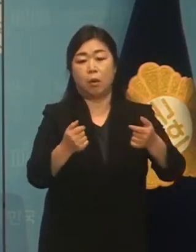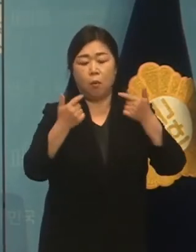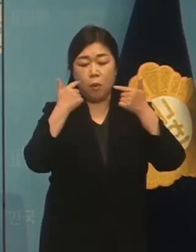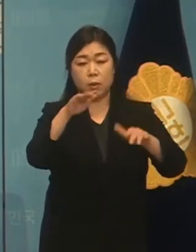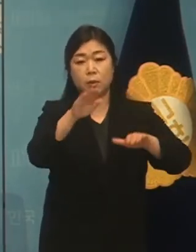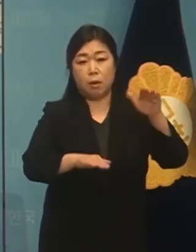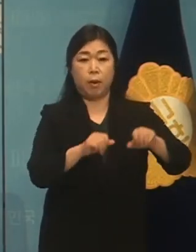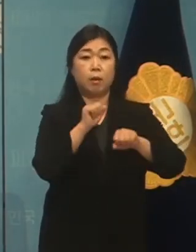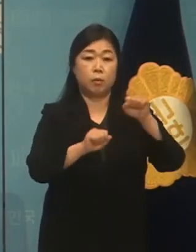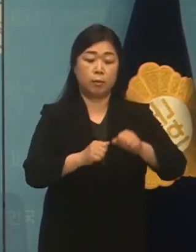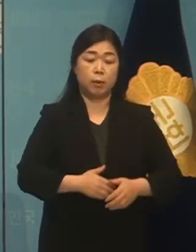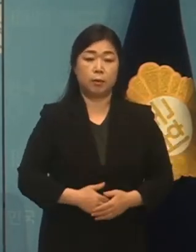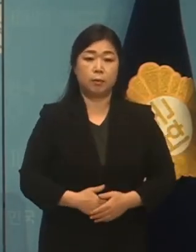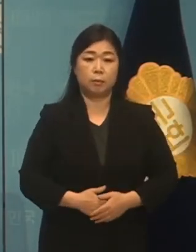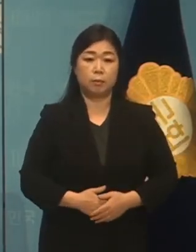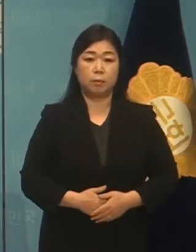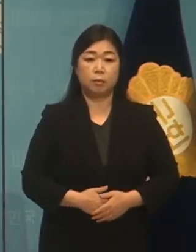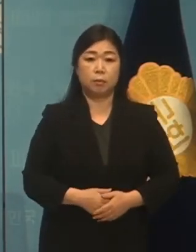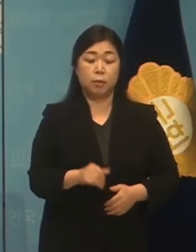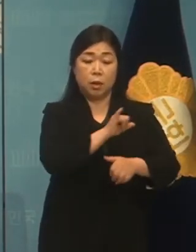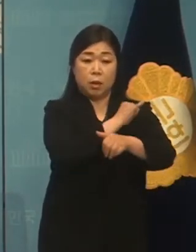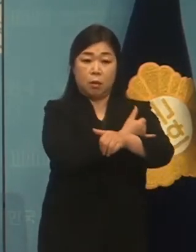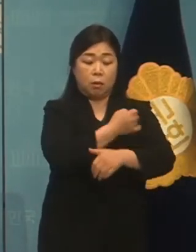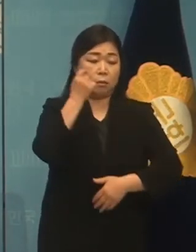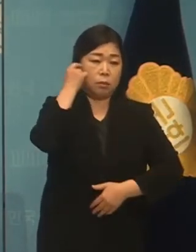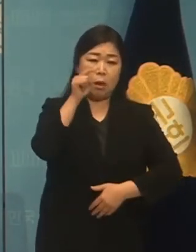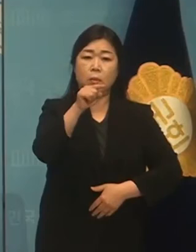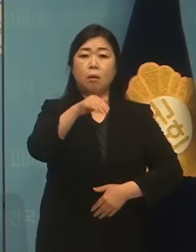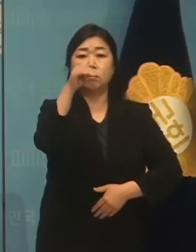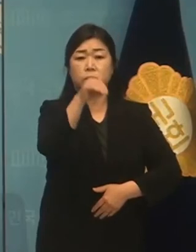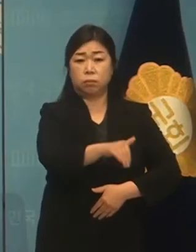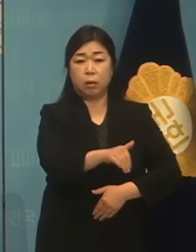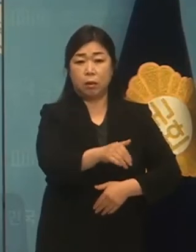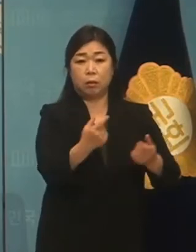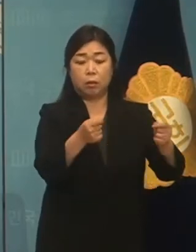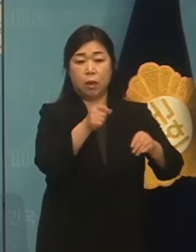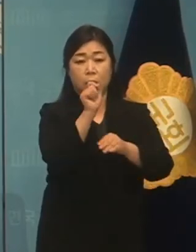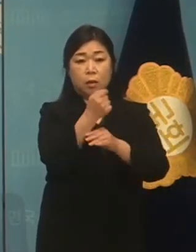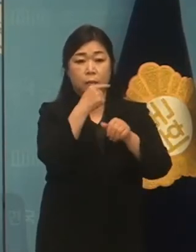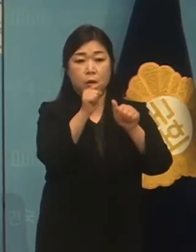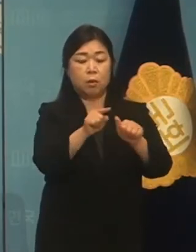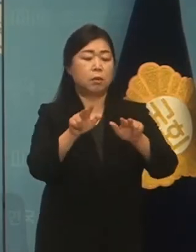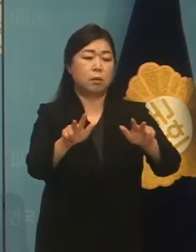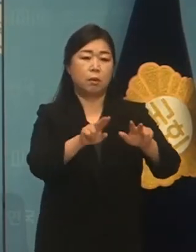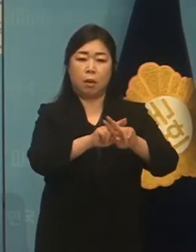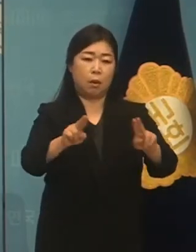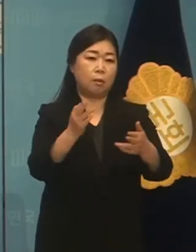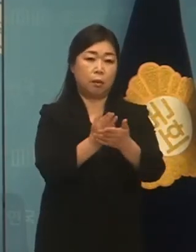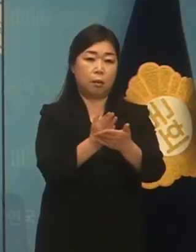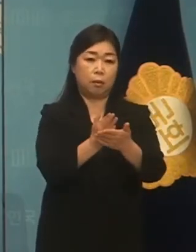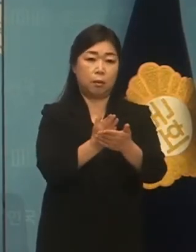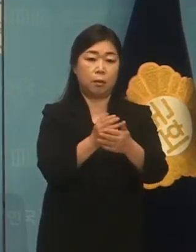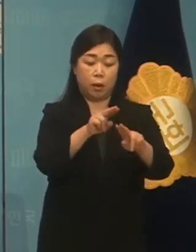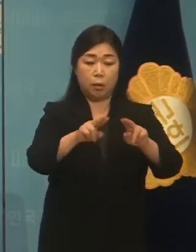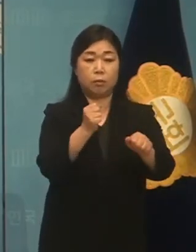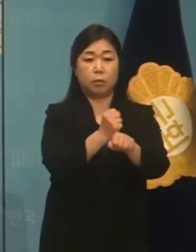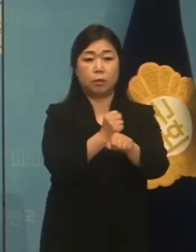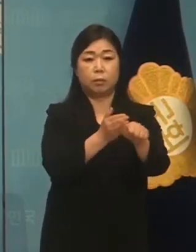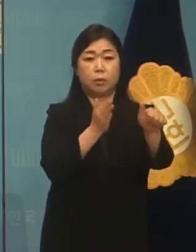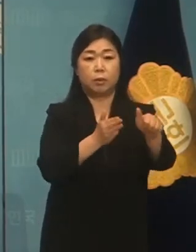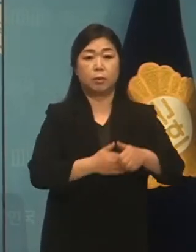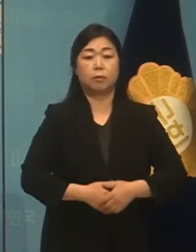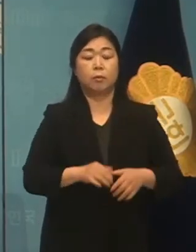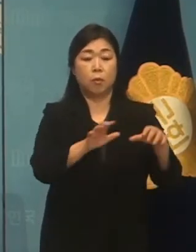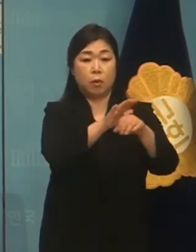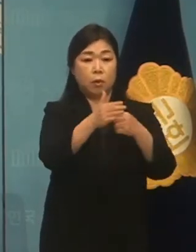차별인기입니다. 후진적 인권의식을 드러낸 혼잡환경을 당장 철회해야 합니다. 코로나 감염에